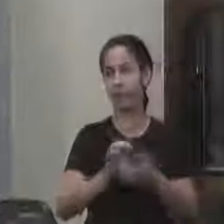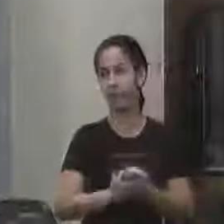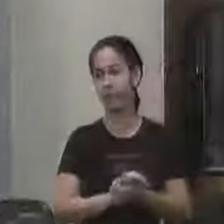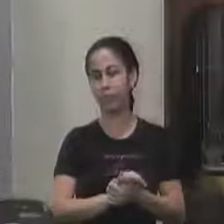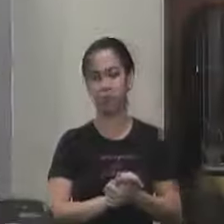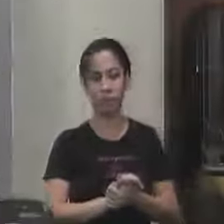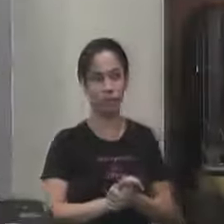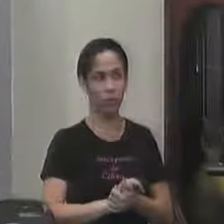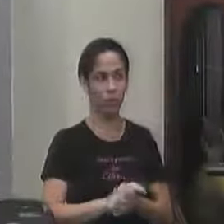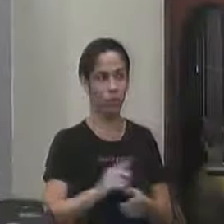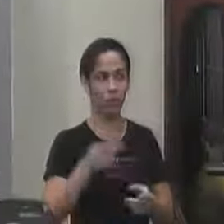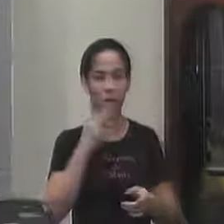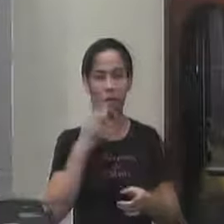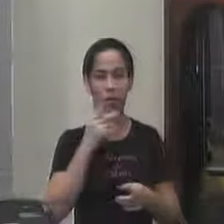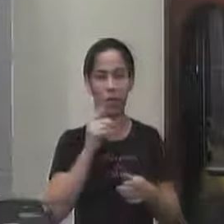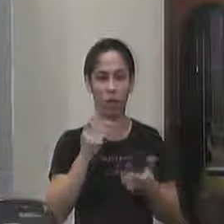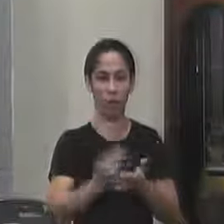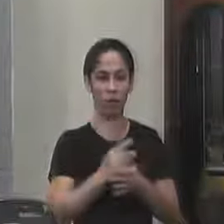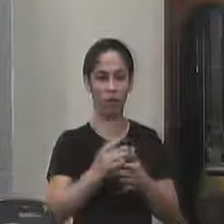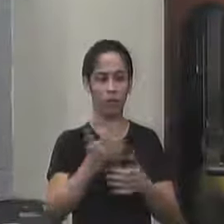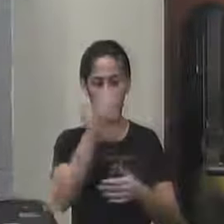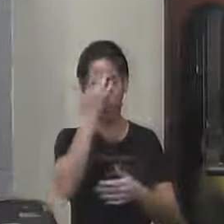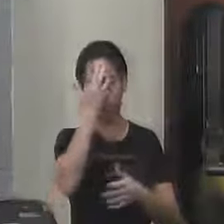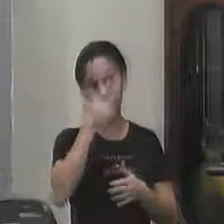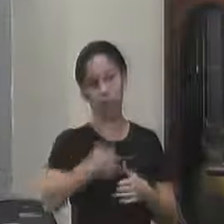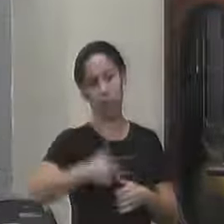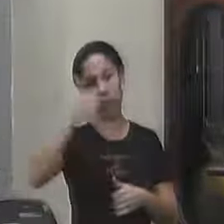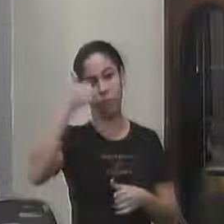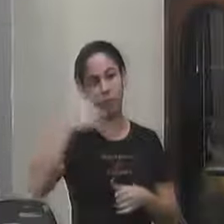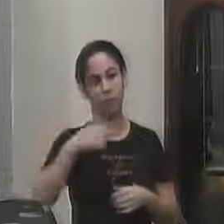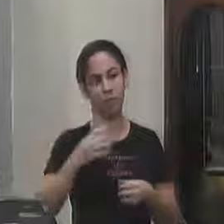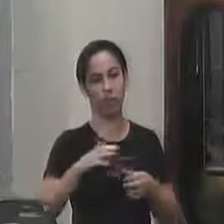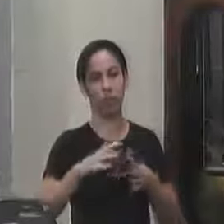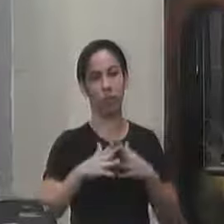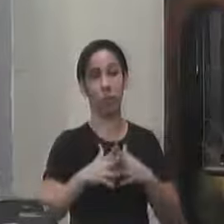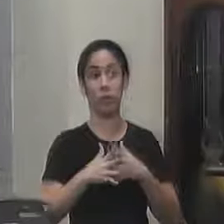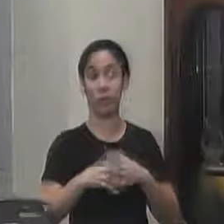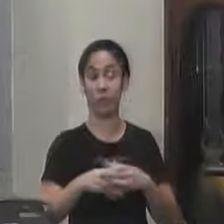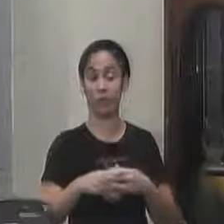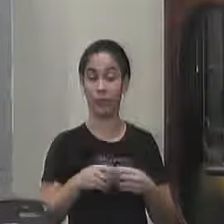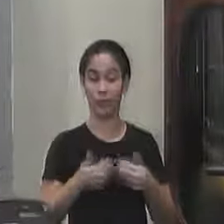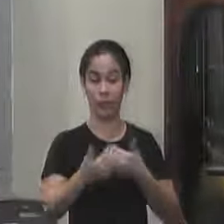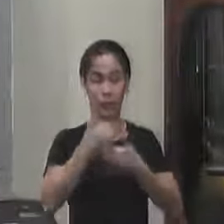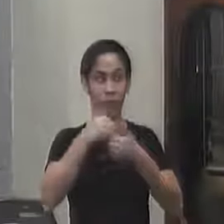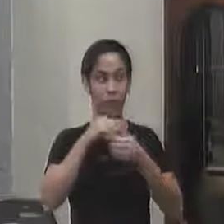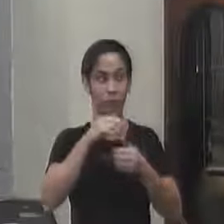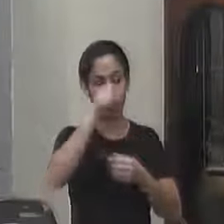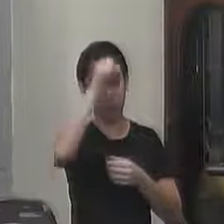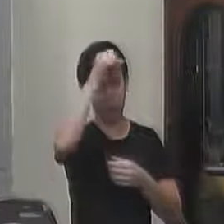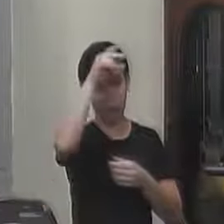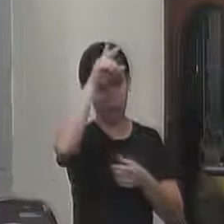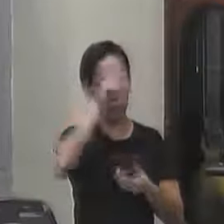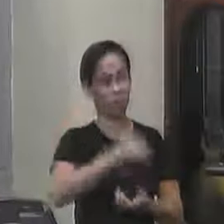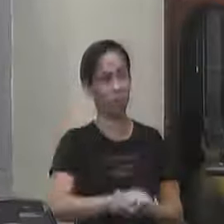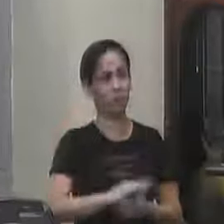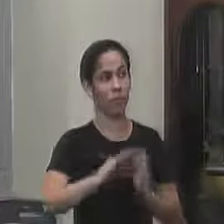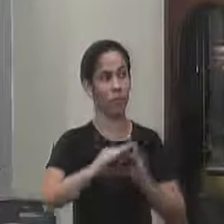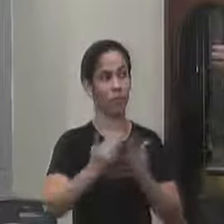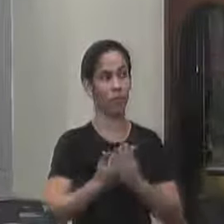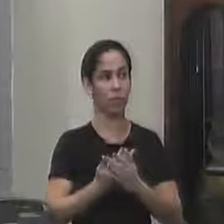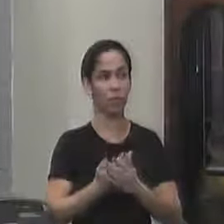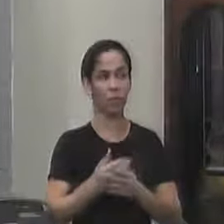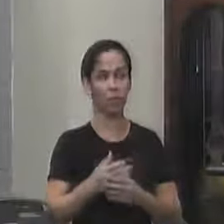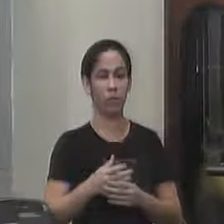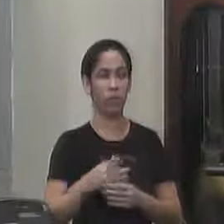essa divisão vai facilitar muito e também não vai causar um desgaste tão grande aqui na rede e as escolas que